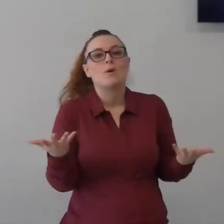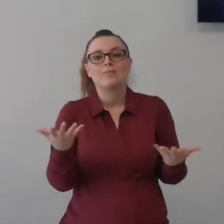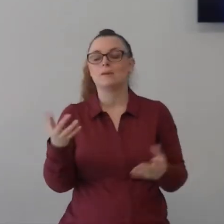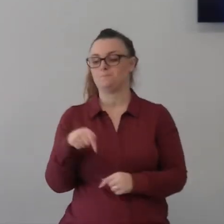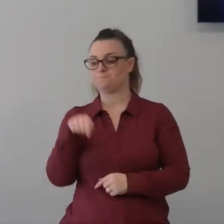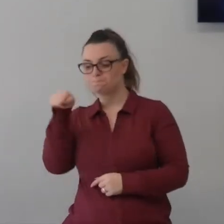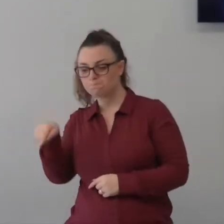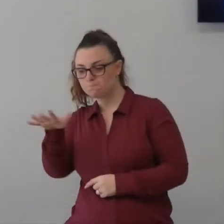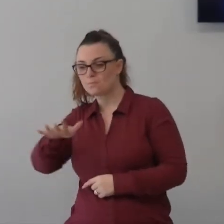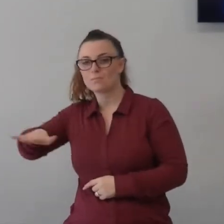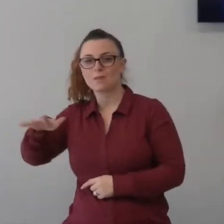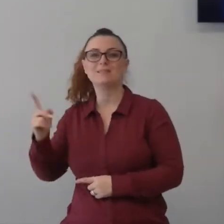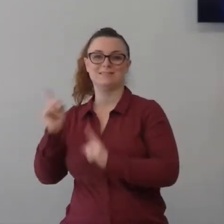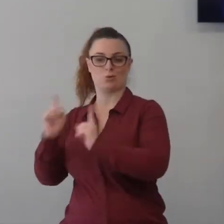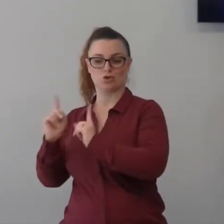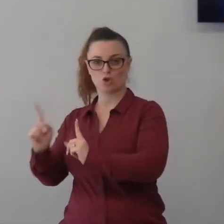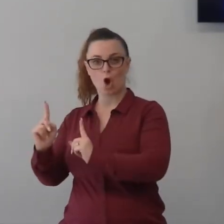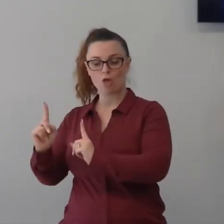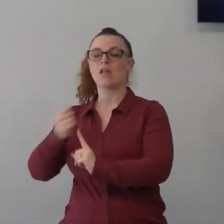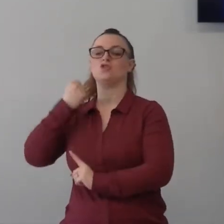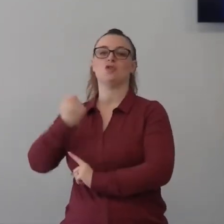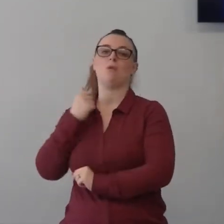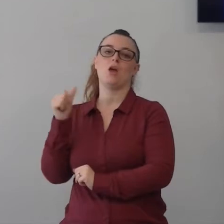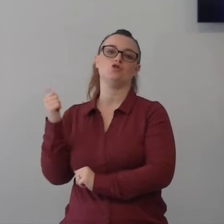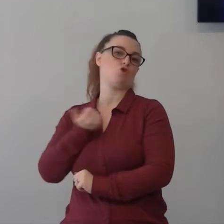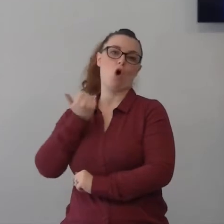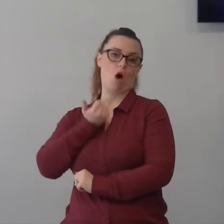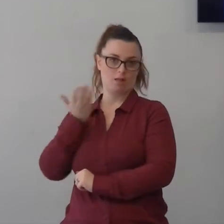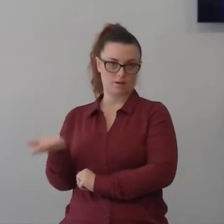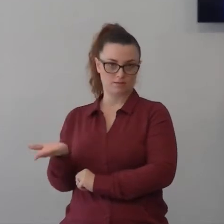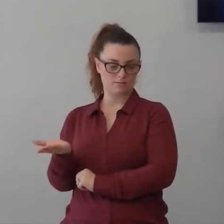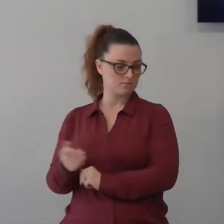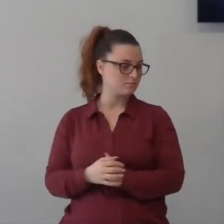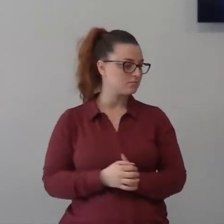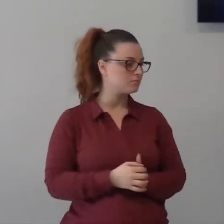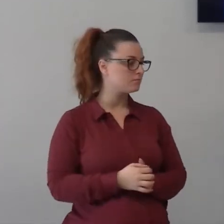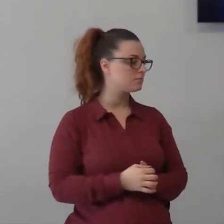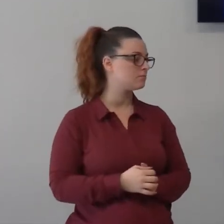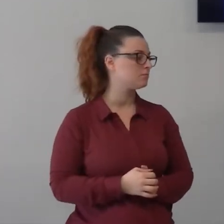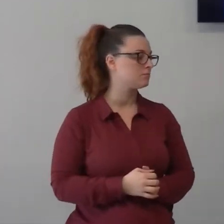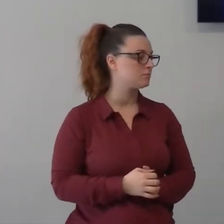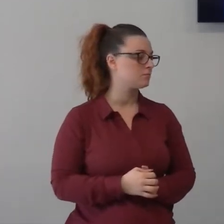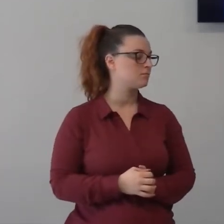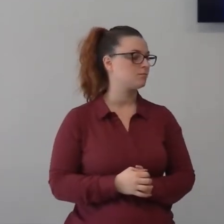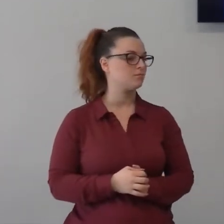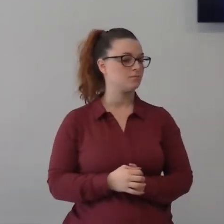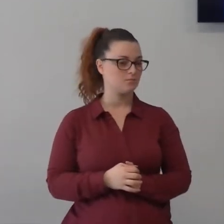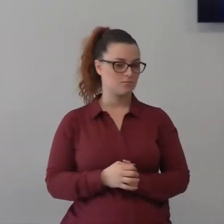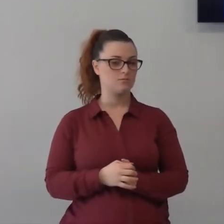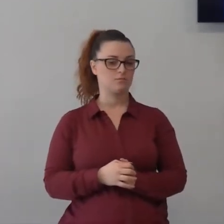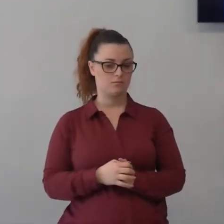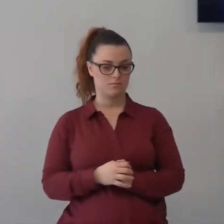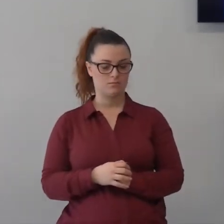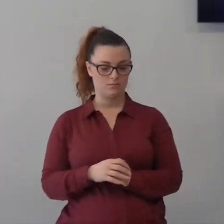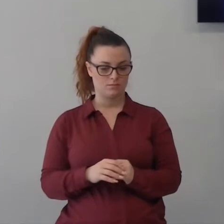erano solo i frumenti erano lì e è per questo che ci sono due fasi in più